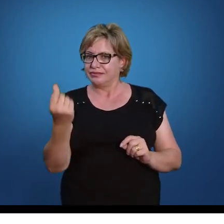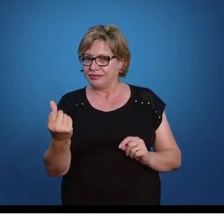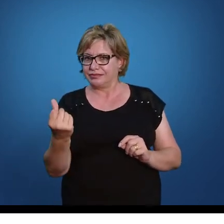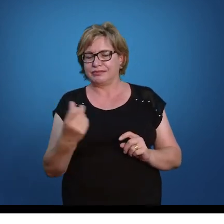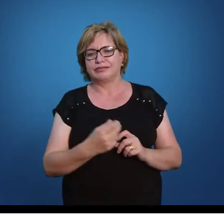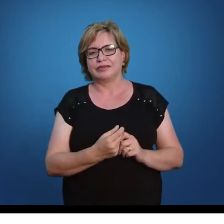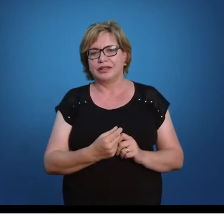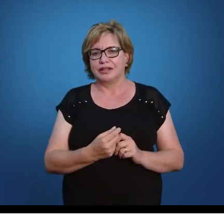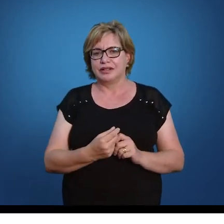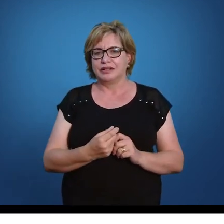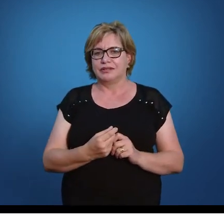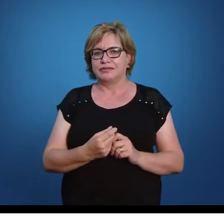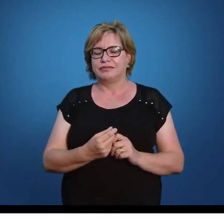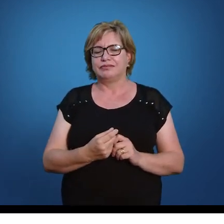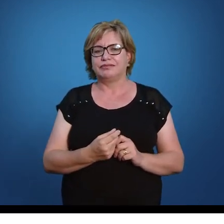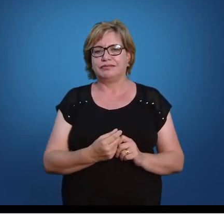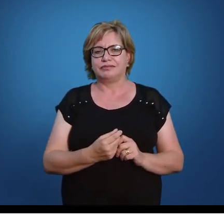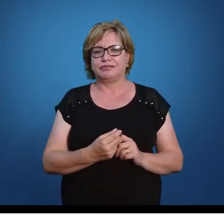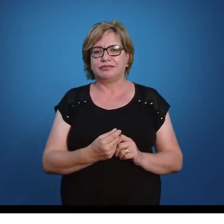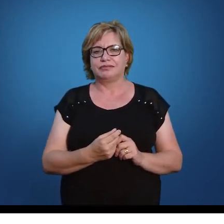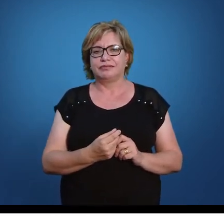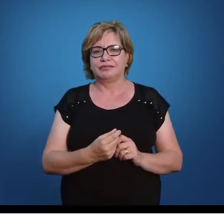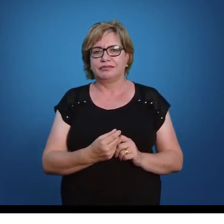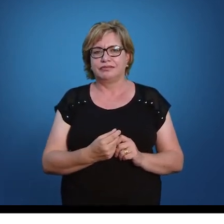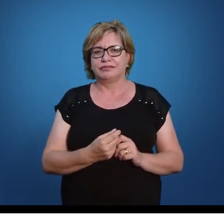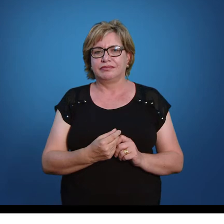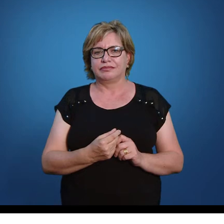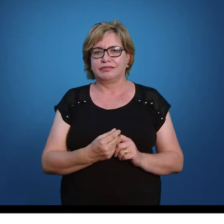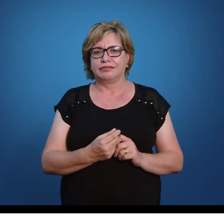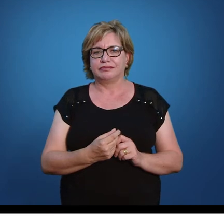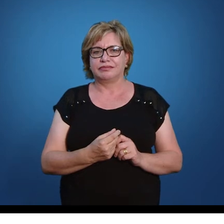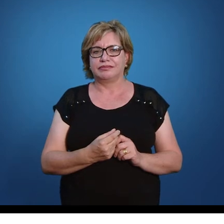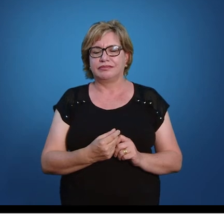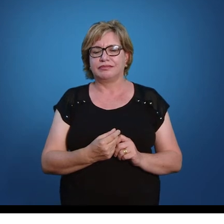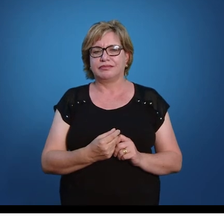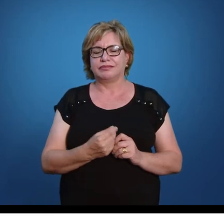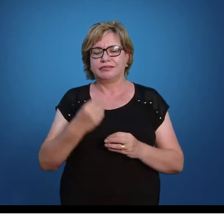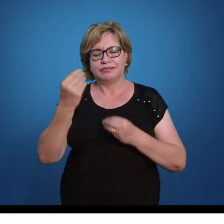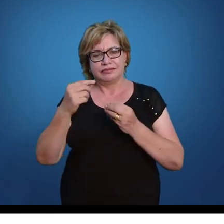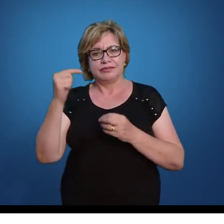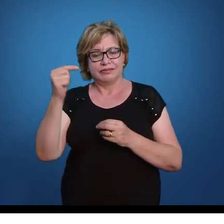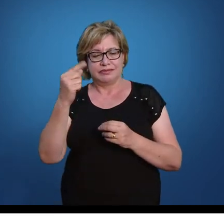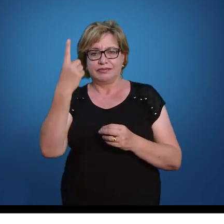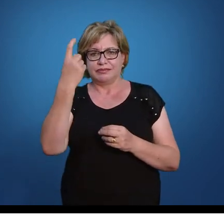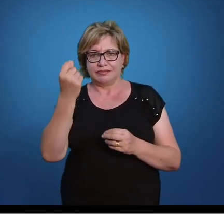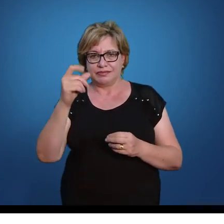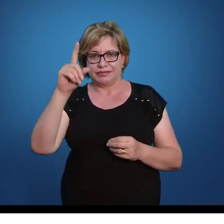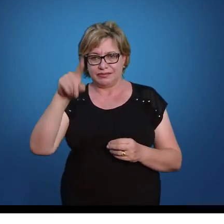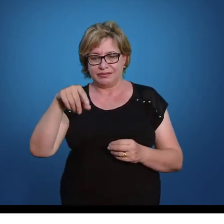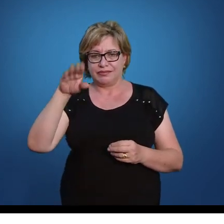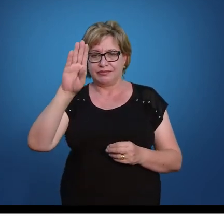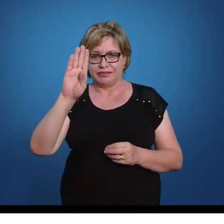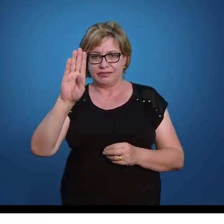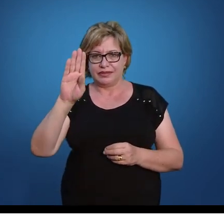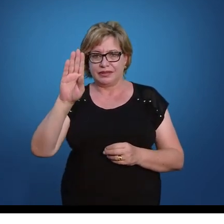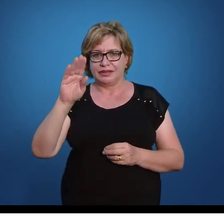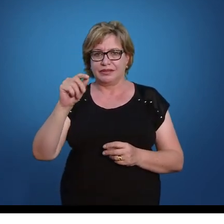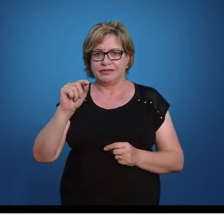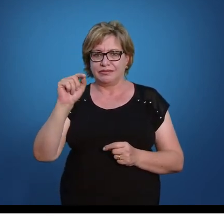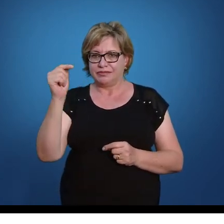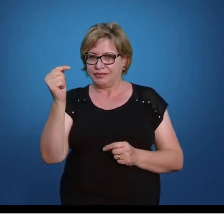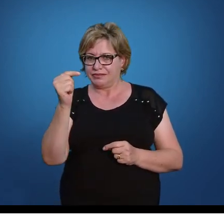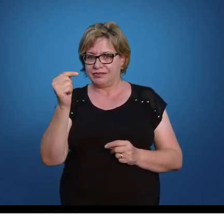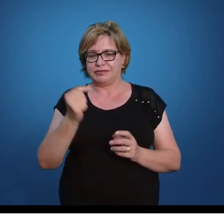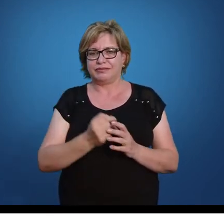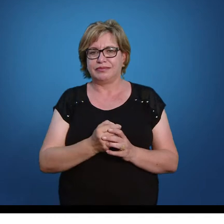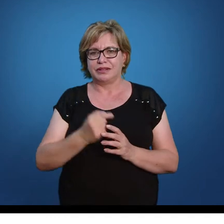16. Que está aqui. Então, é menos 16 é o meu B. Lembrando, esse menos é o da fórmula,